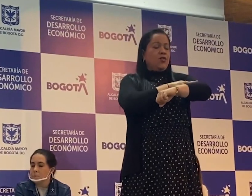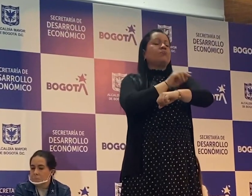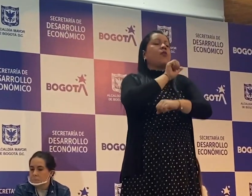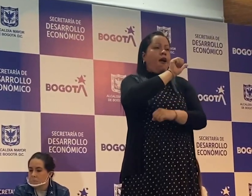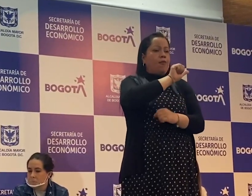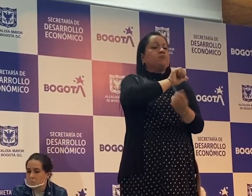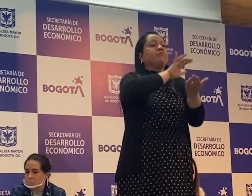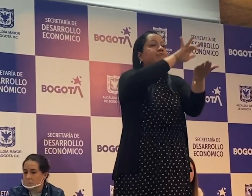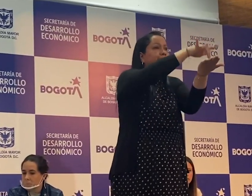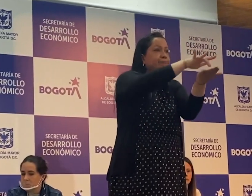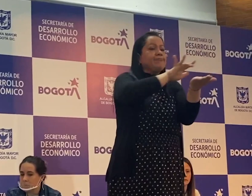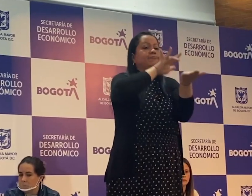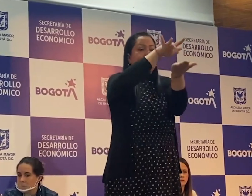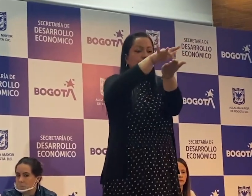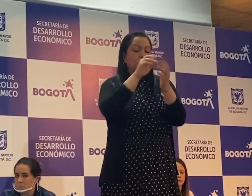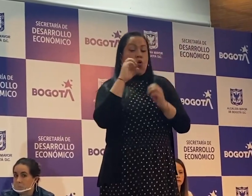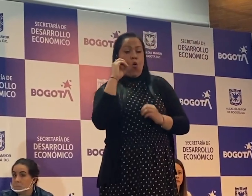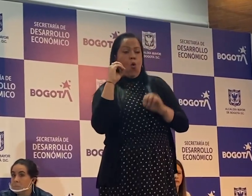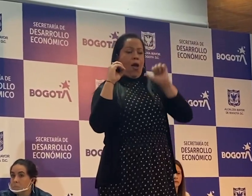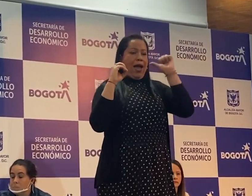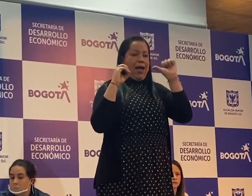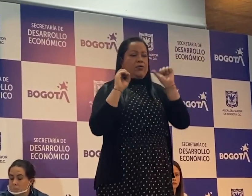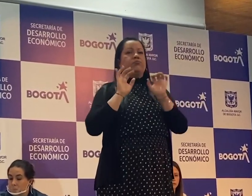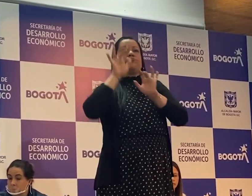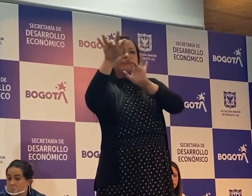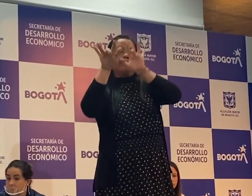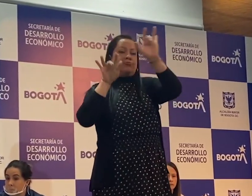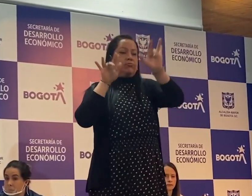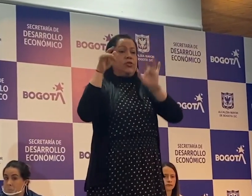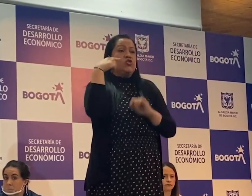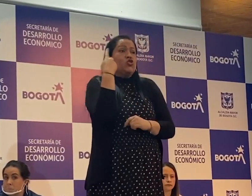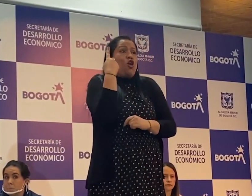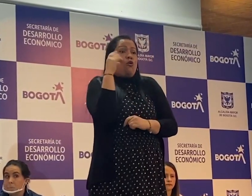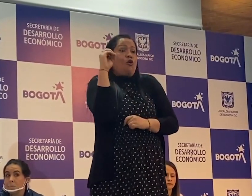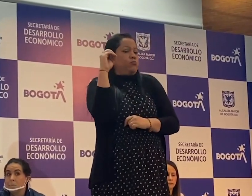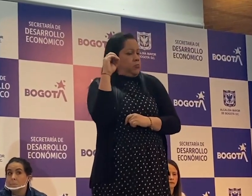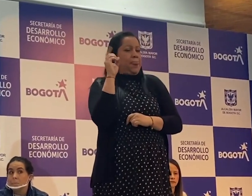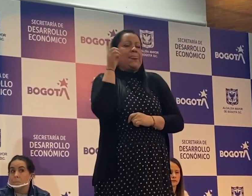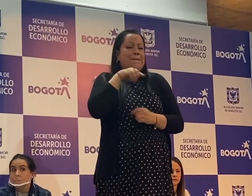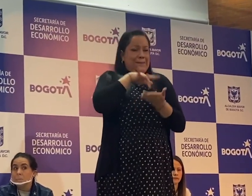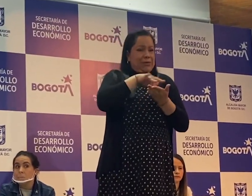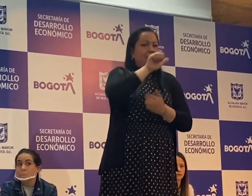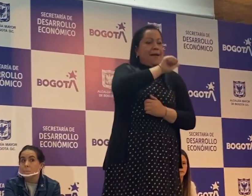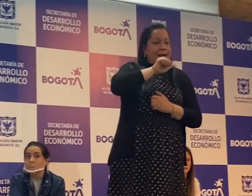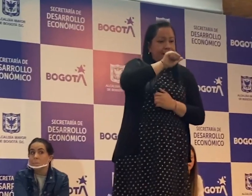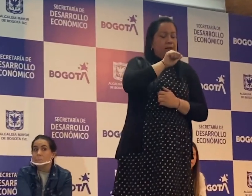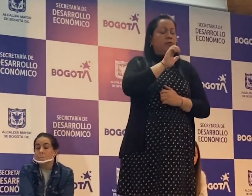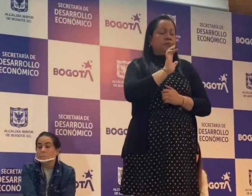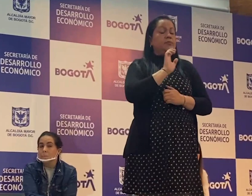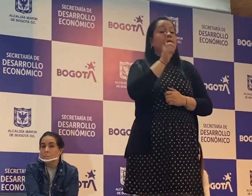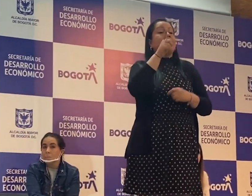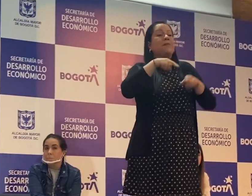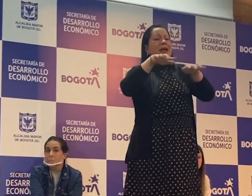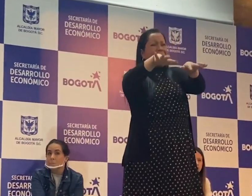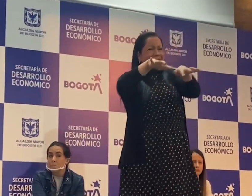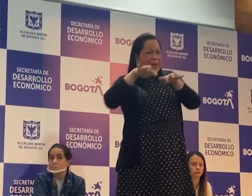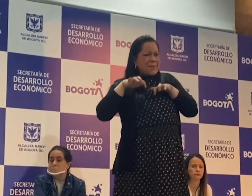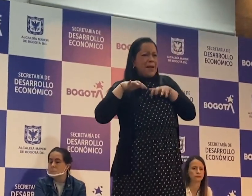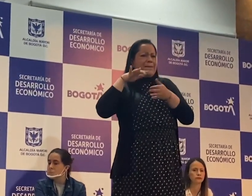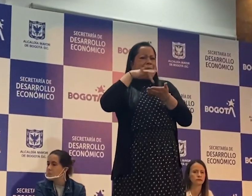La Federación cuenta con equidad en los diferentes espacios de participación, como pueden